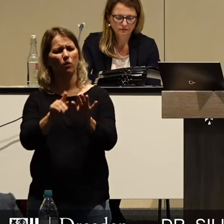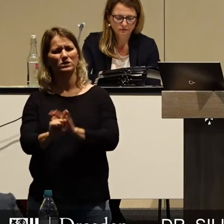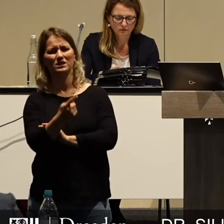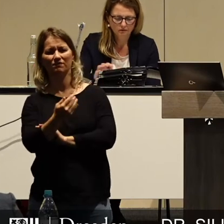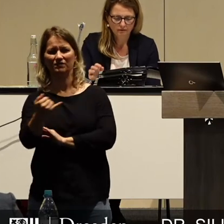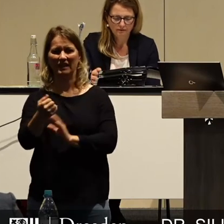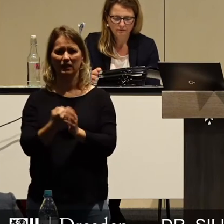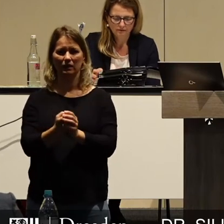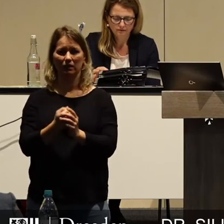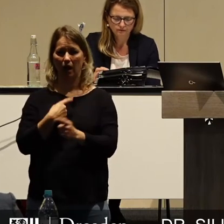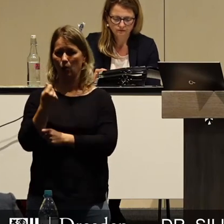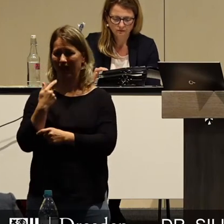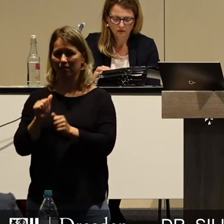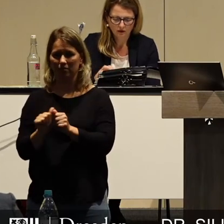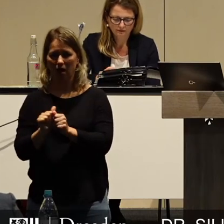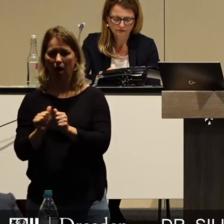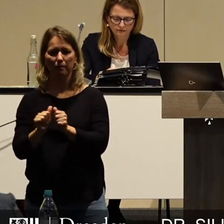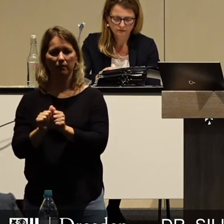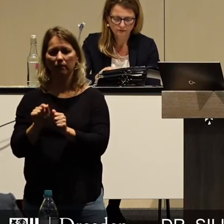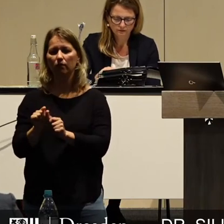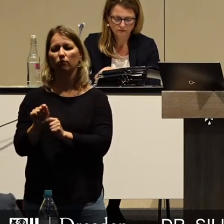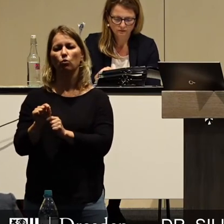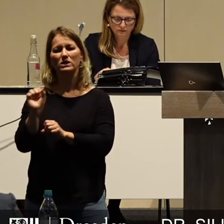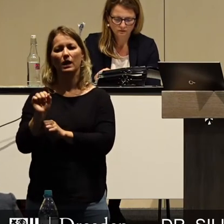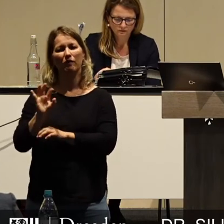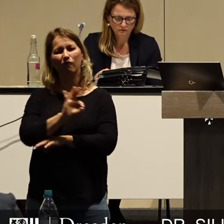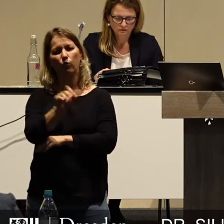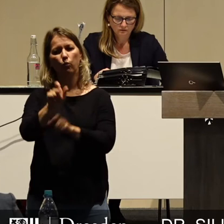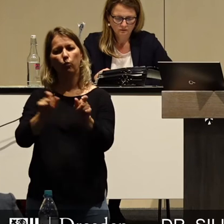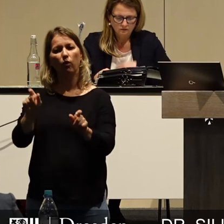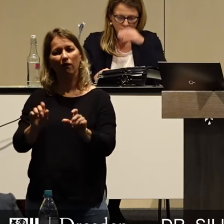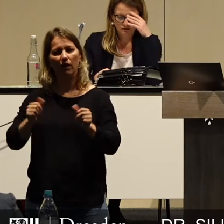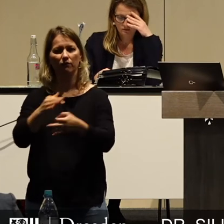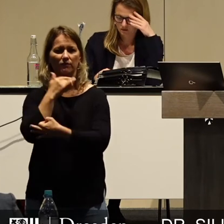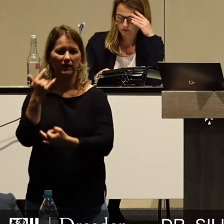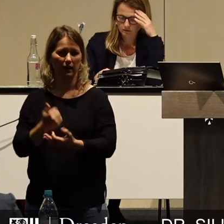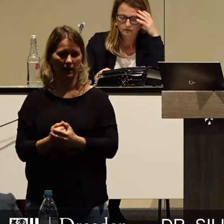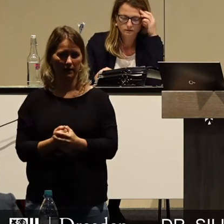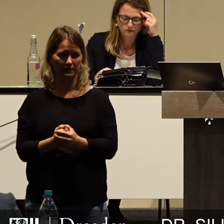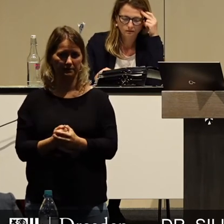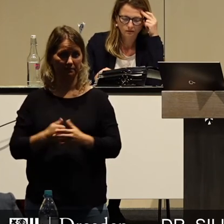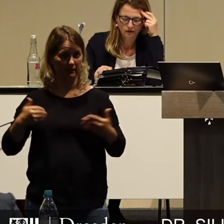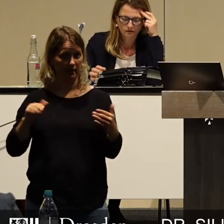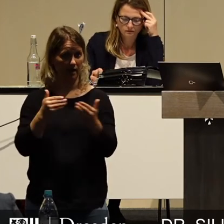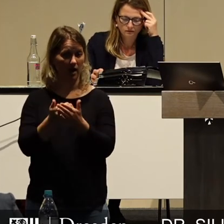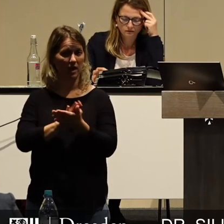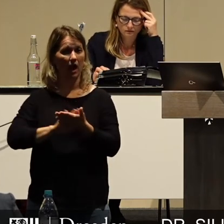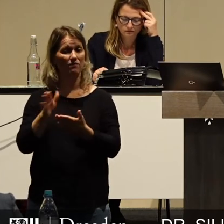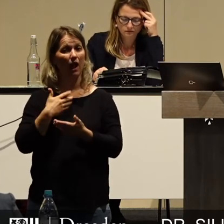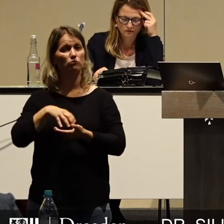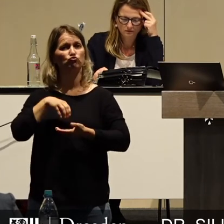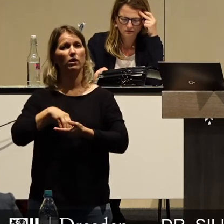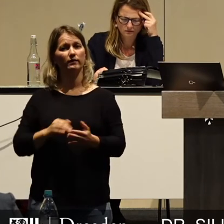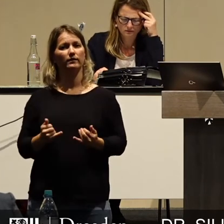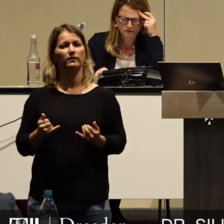wo kann unser knappes Geld besonders viel für unsere Bürger und Bürgerinnen bewirken? Kurz gesagt, was können wir uns als Stadt jetzt